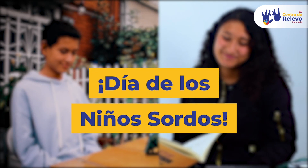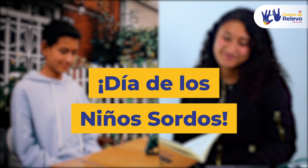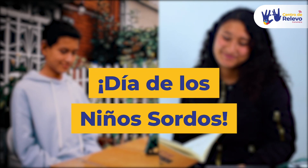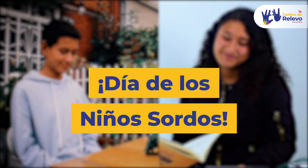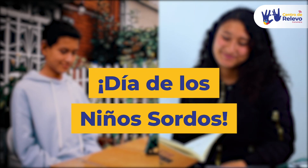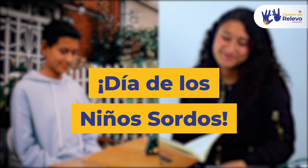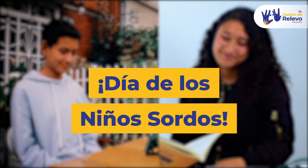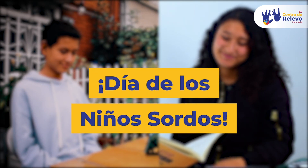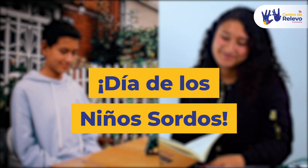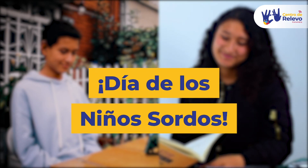Día de los niños sordos.